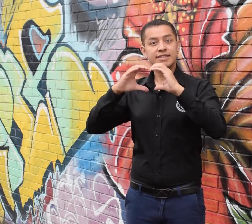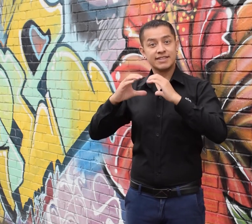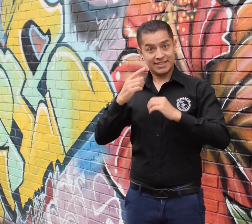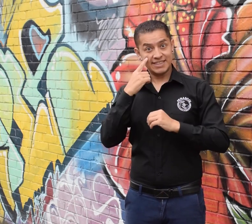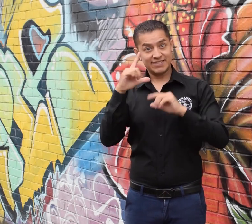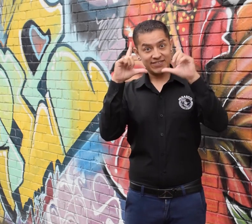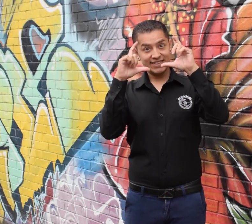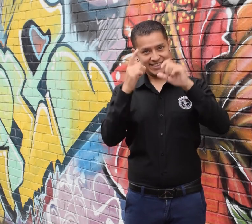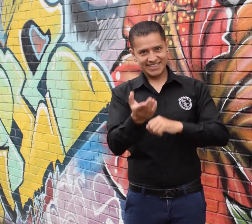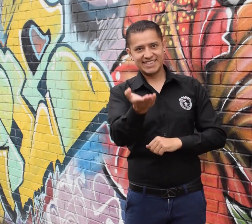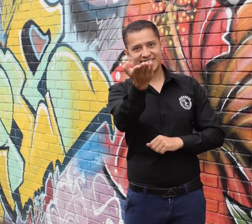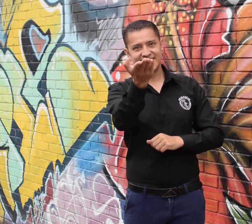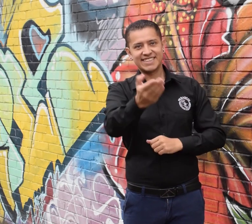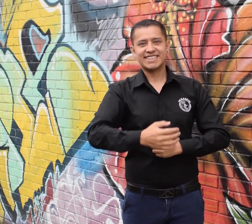Miremos las siguientes imágenes.